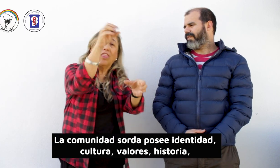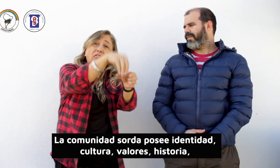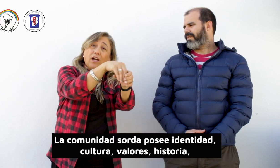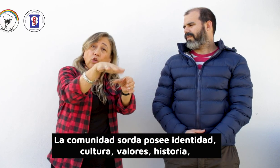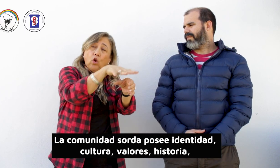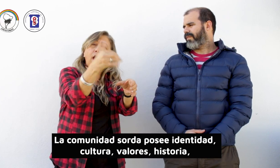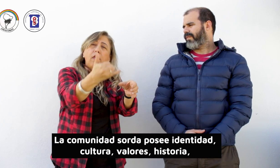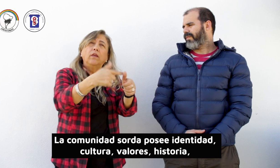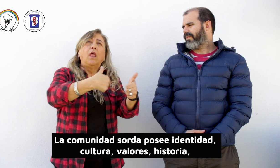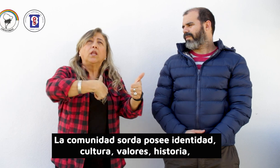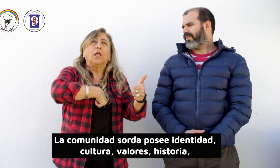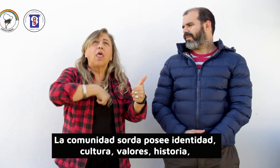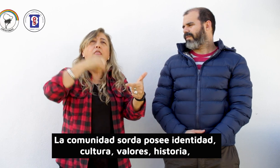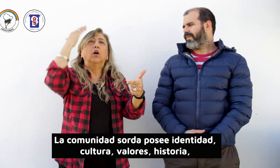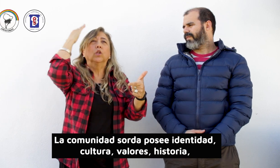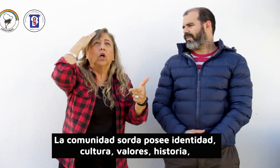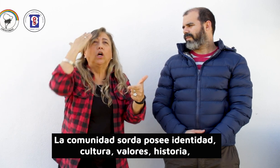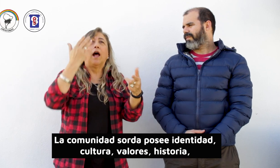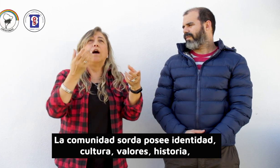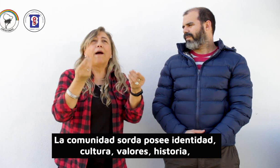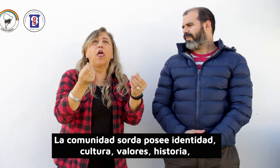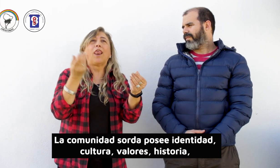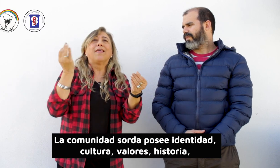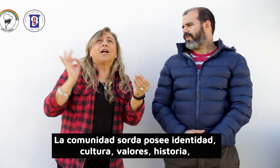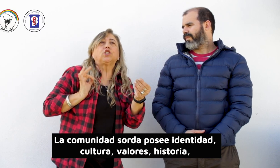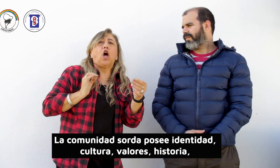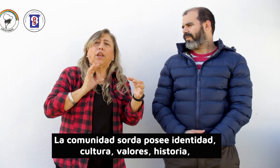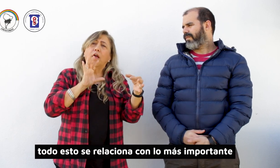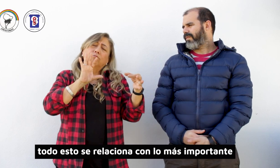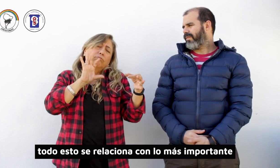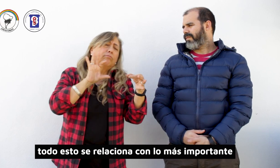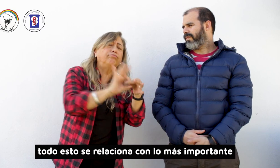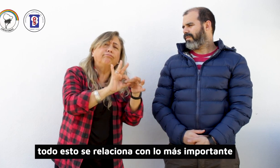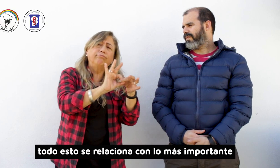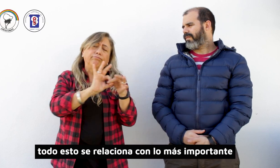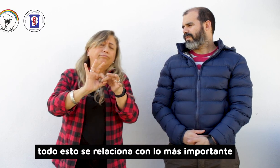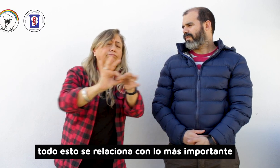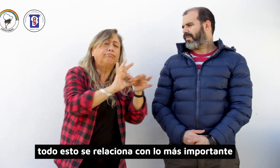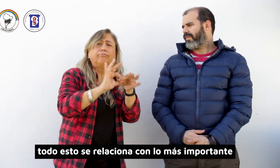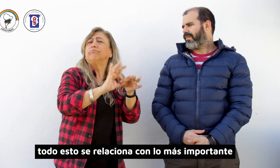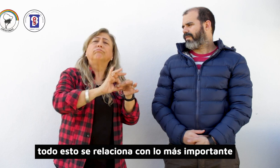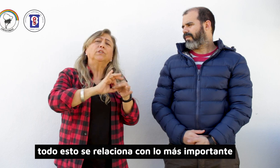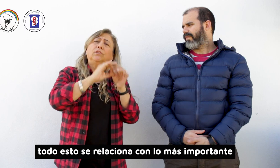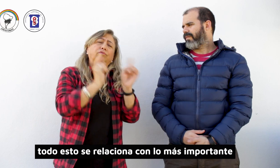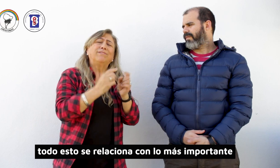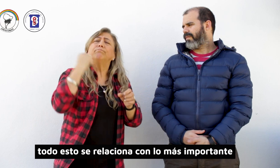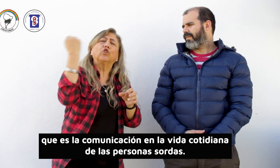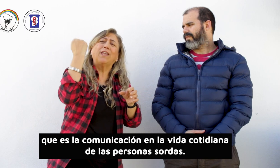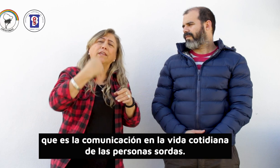posee identidad, cultura, valores, historia. Todo esto se relaciona con lo más importante, que es la